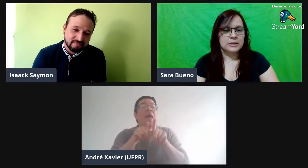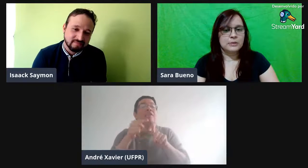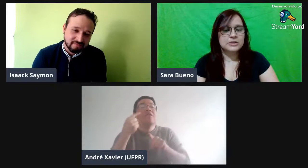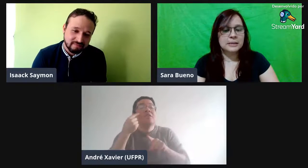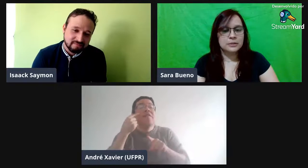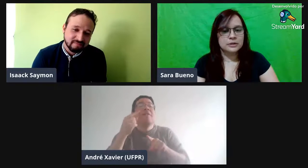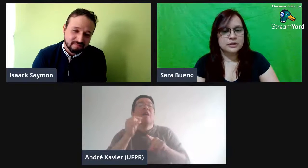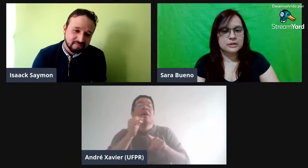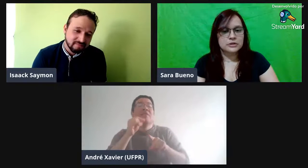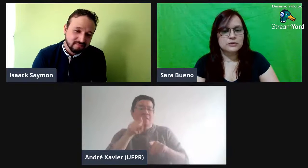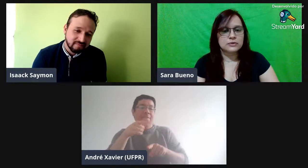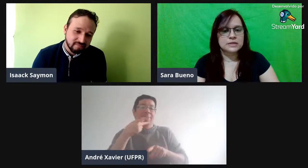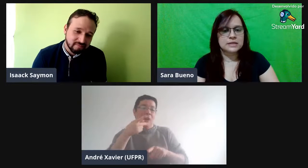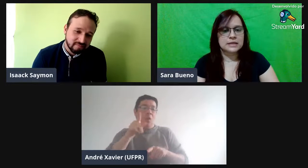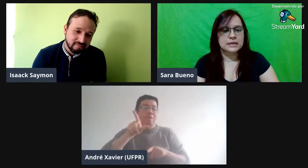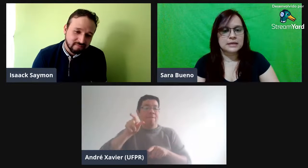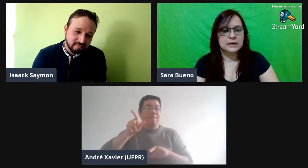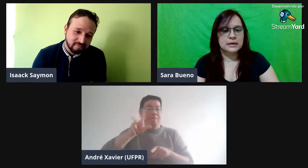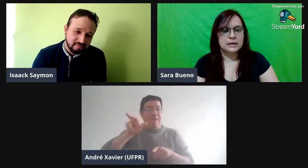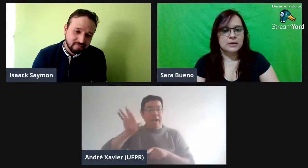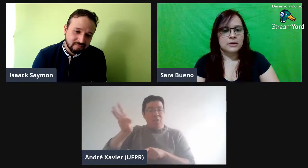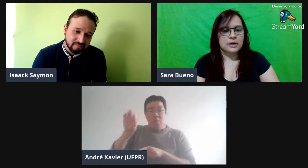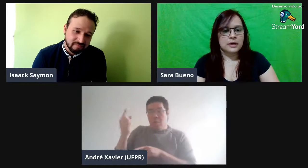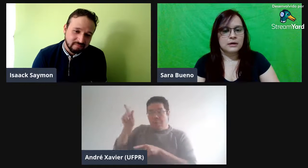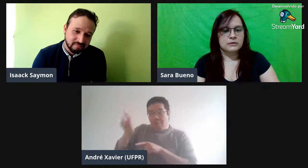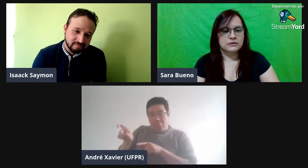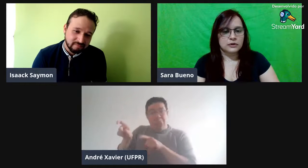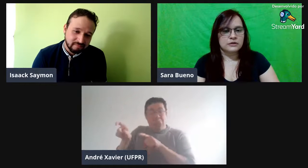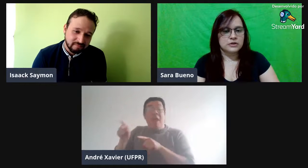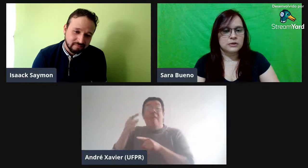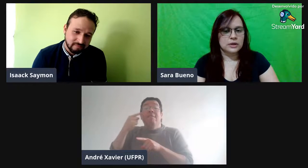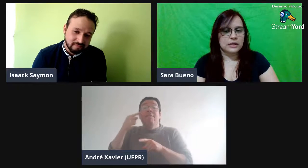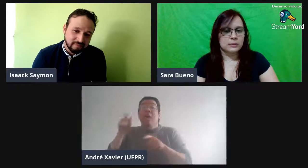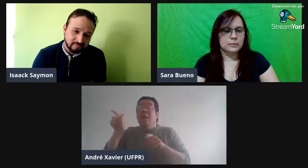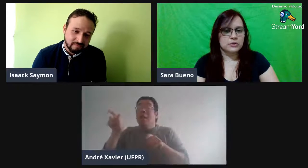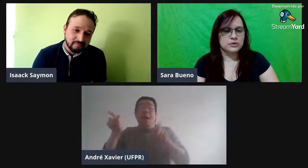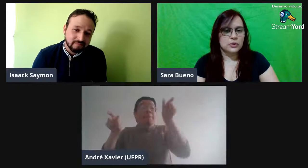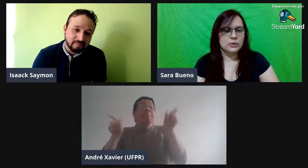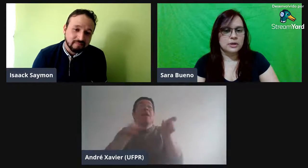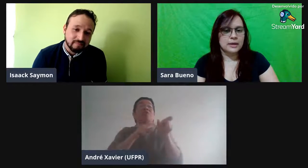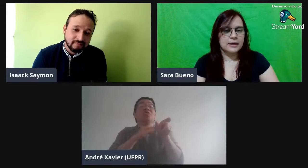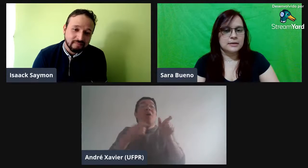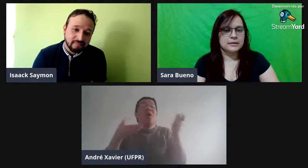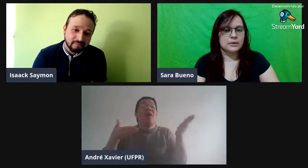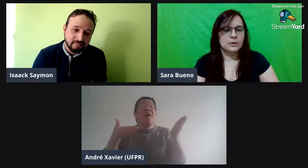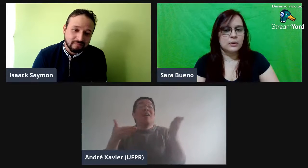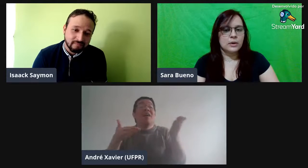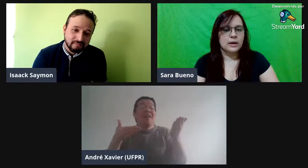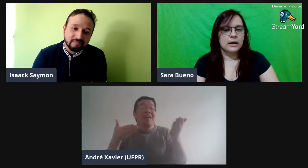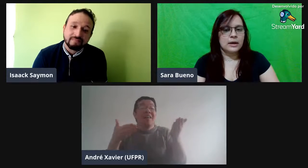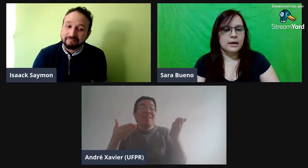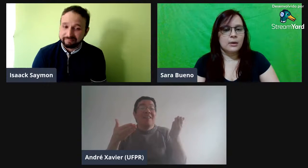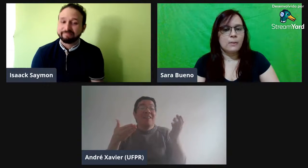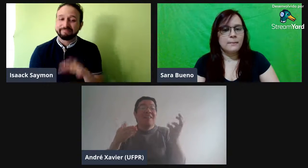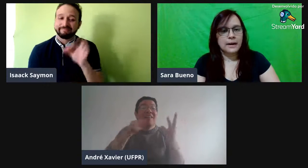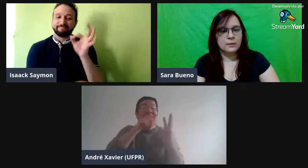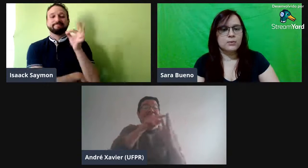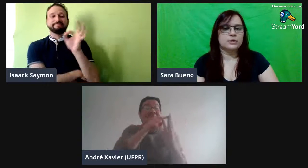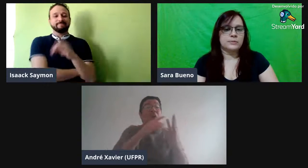Até por isso que é importante você, você falou que vai escolher ali uma pessoa, ok? Então, compara com outra